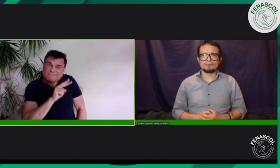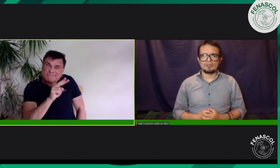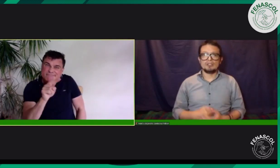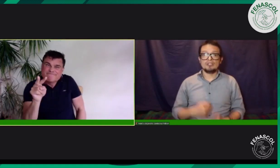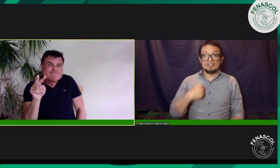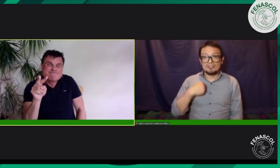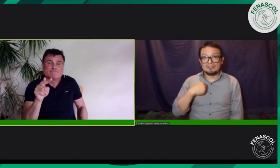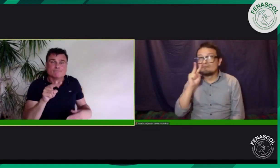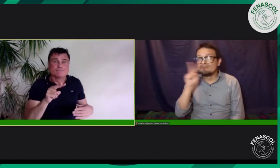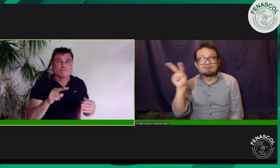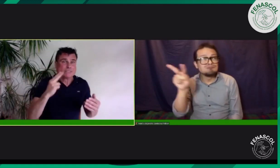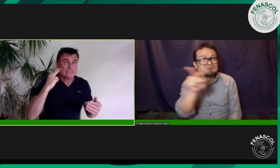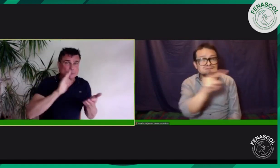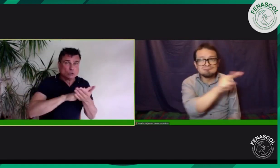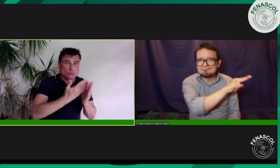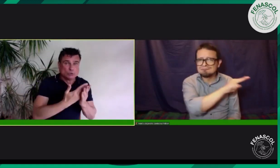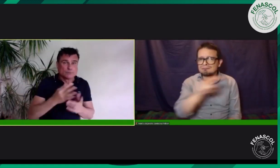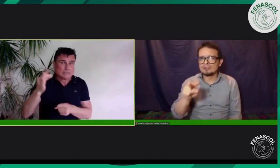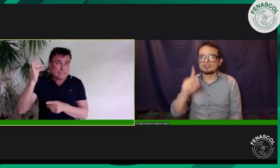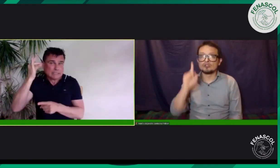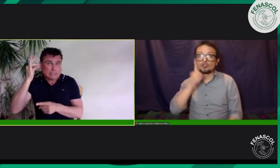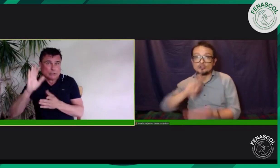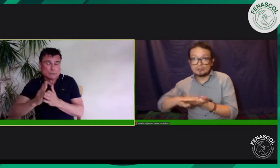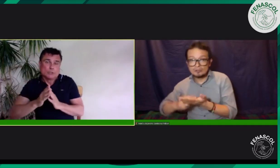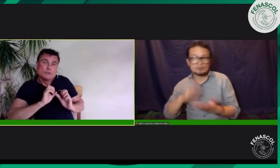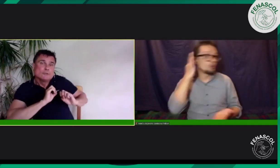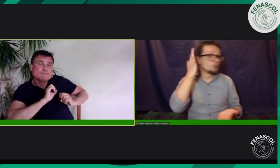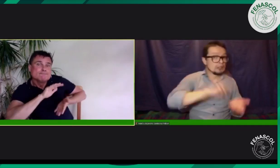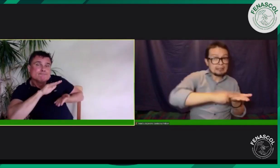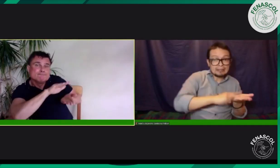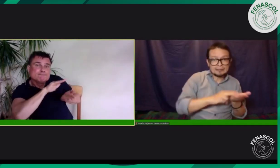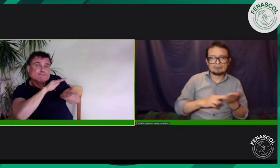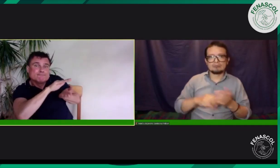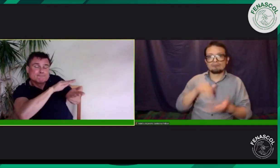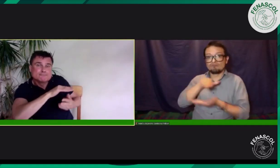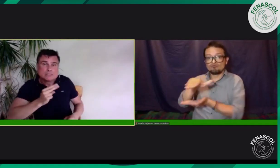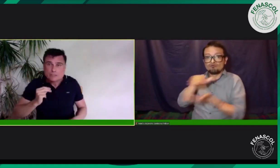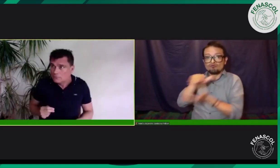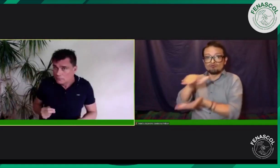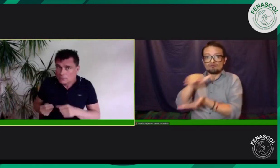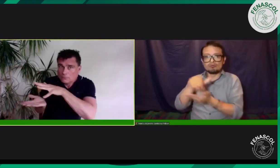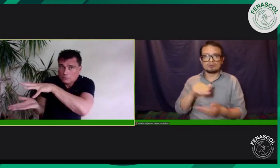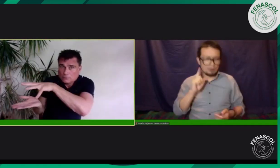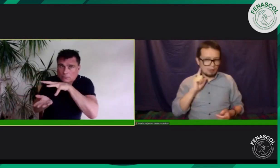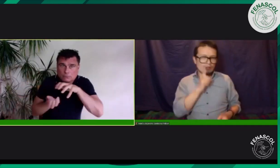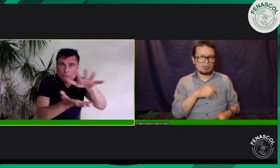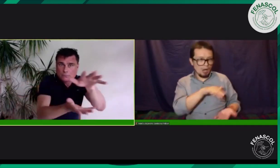Y he visto, lastimosamente, con intérpretes sordos e intérpretes oyentes en el que el intérprete oyente